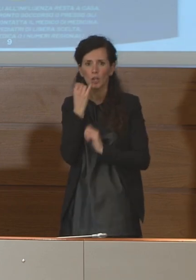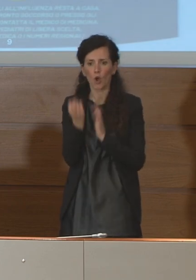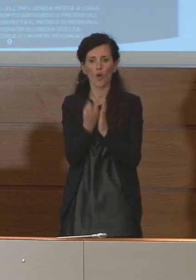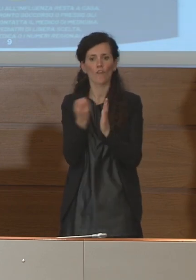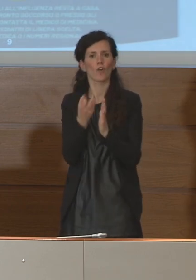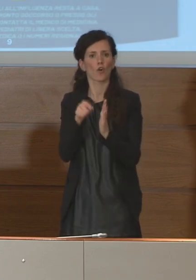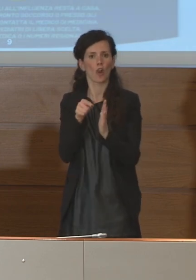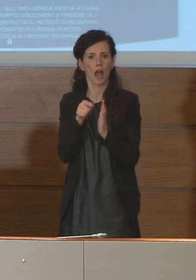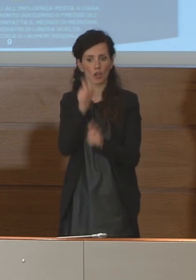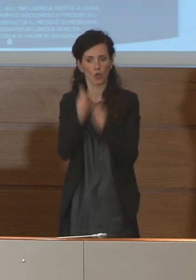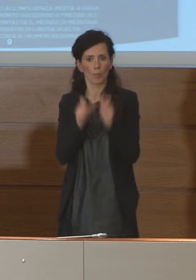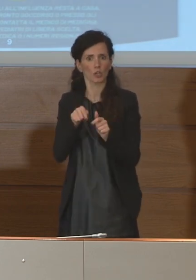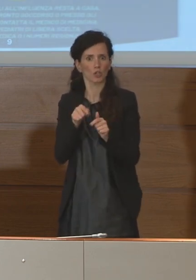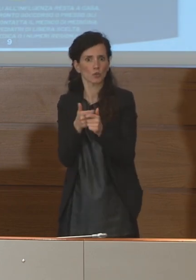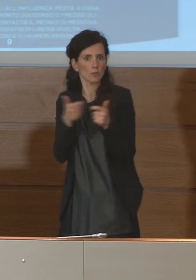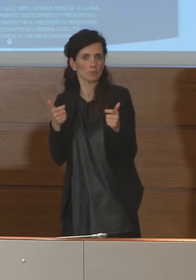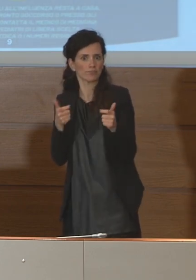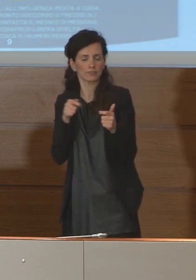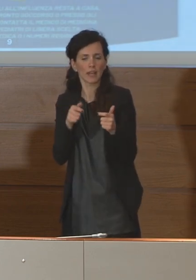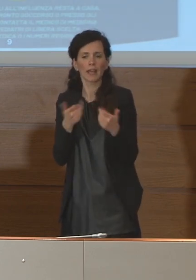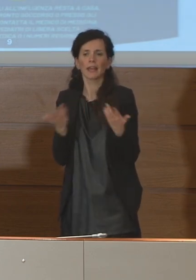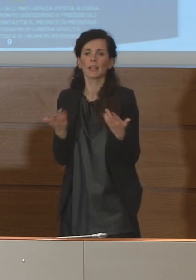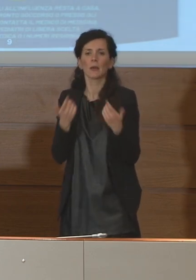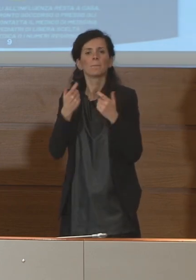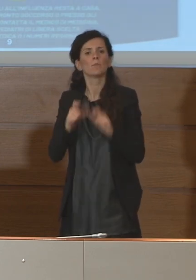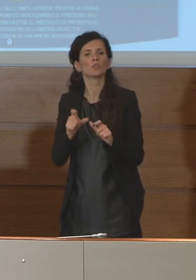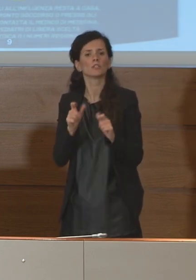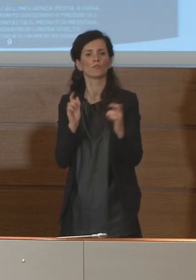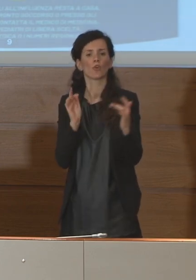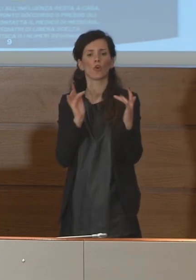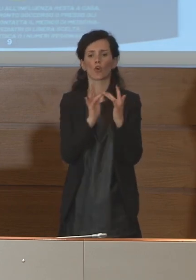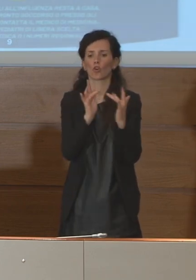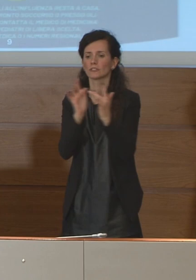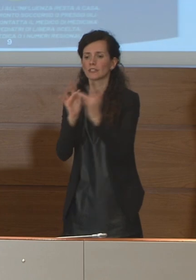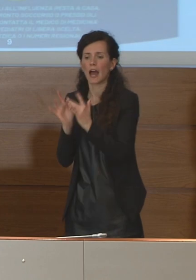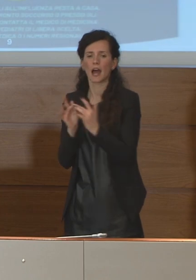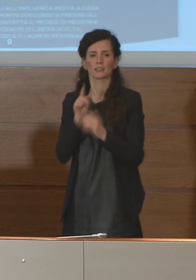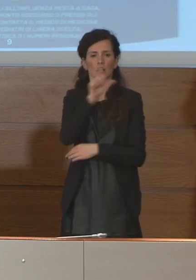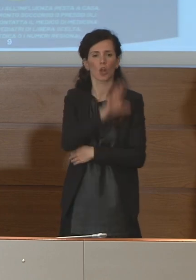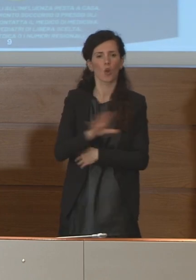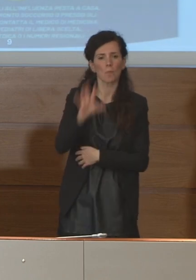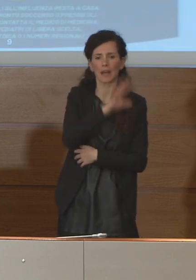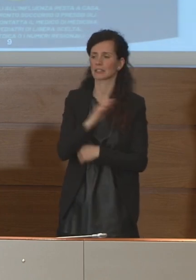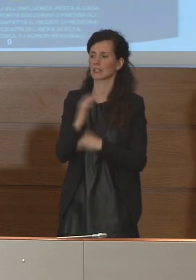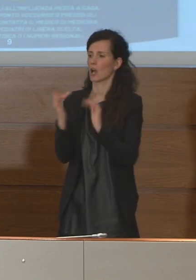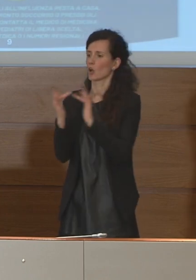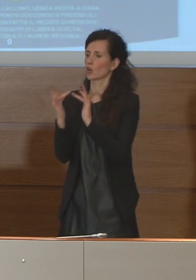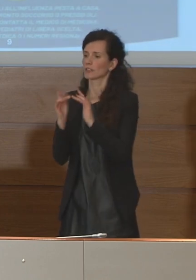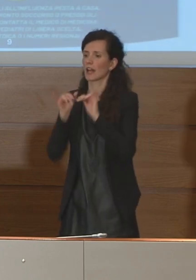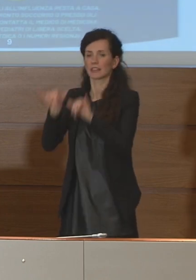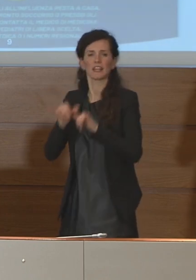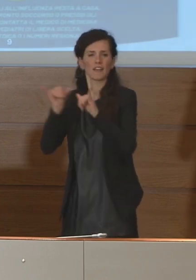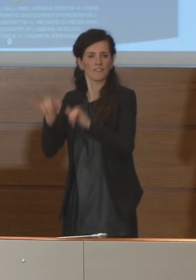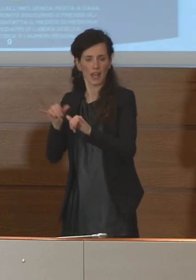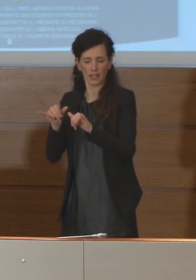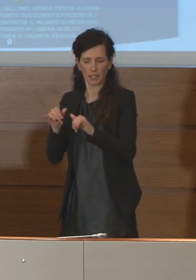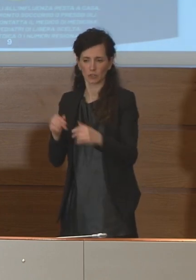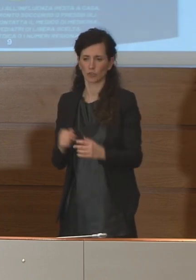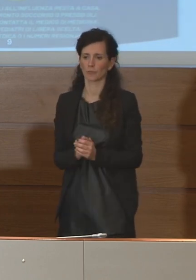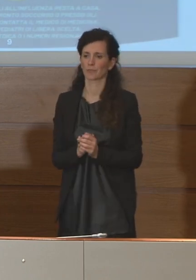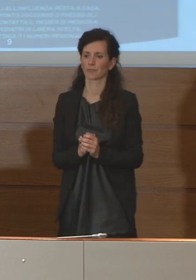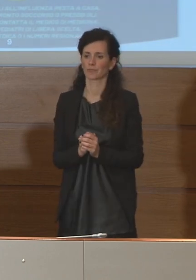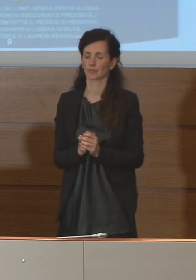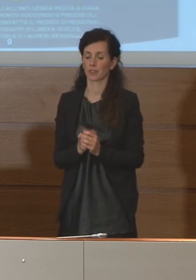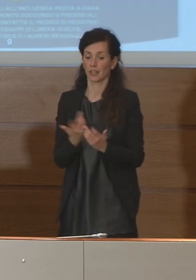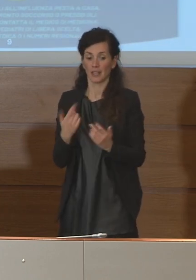da contatti nelle zone Lombarde o Venete. Tra virgolette. Questi